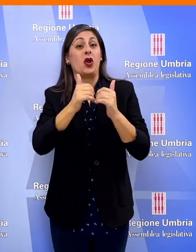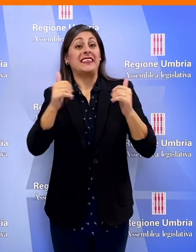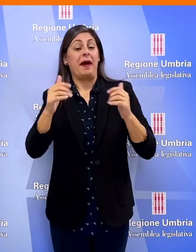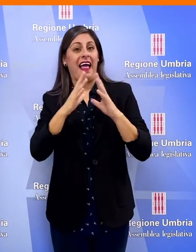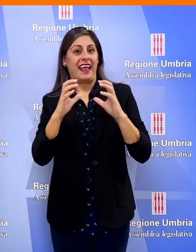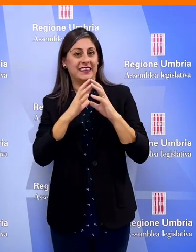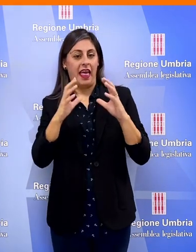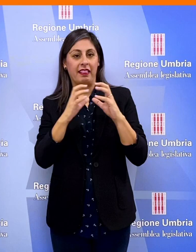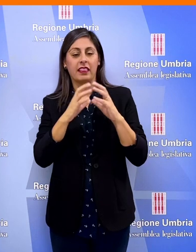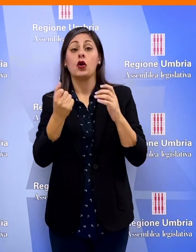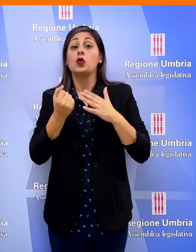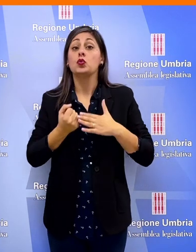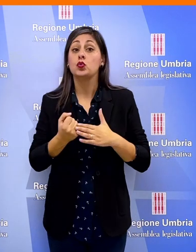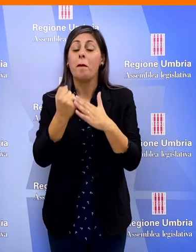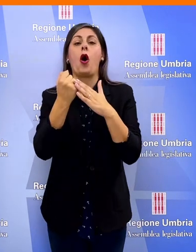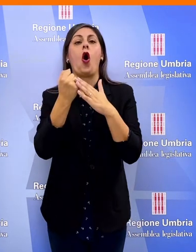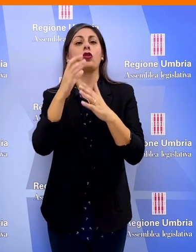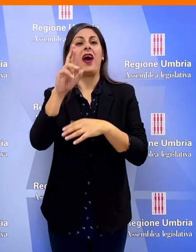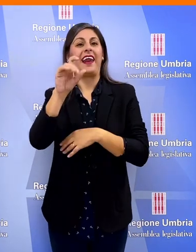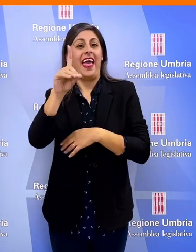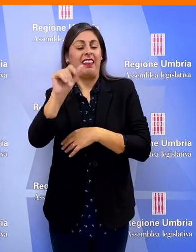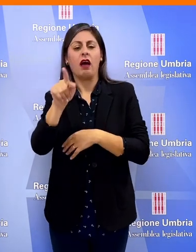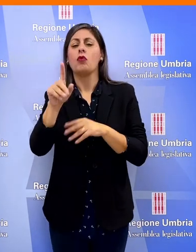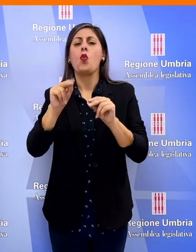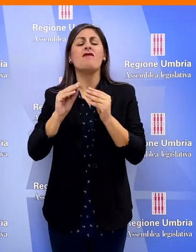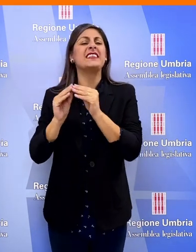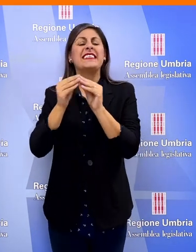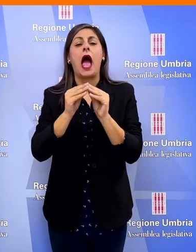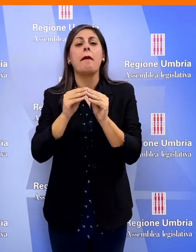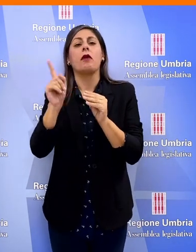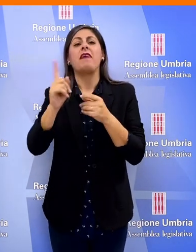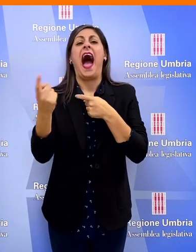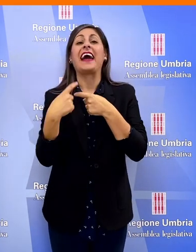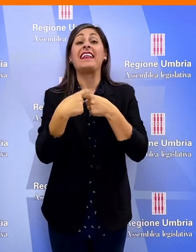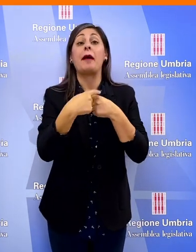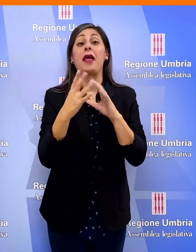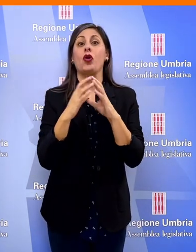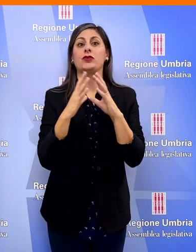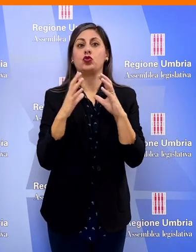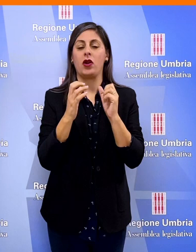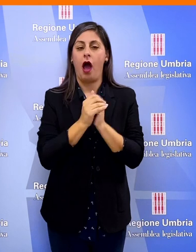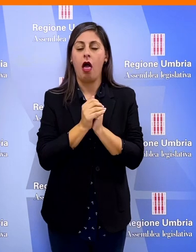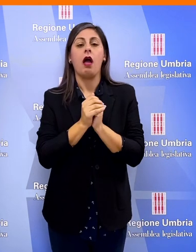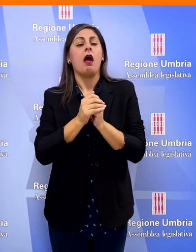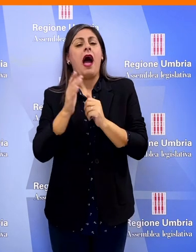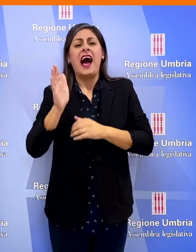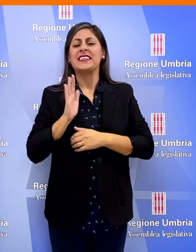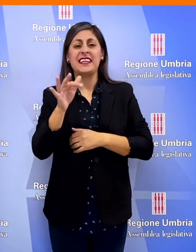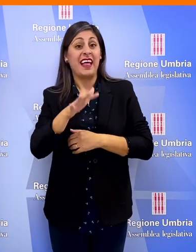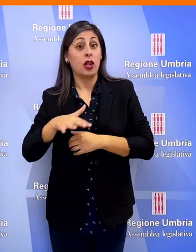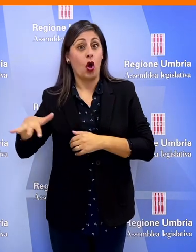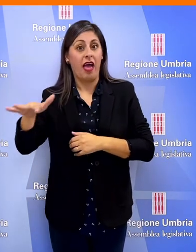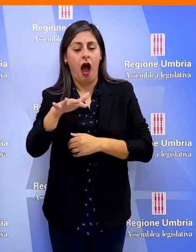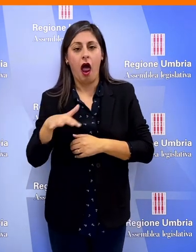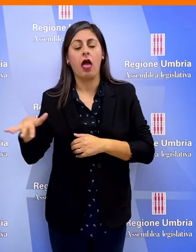della gestione separata delle aziende il supporto del CREBA, il nuovo sistema di accreditamento istituzionale l'assistenza